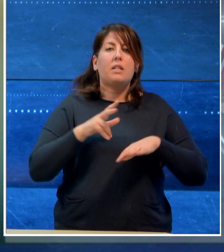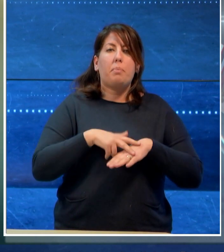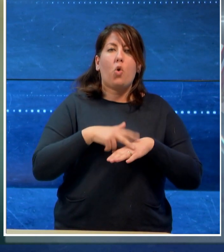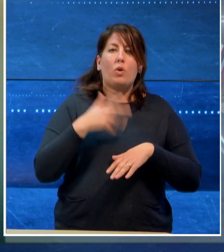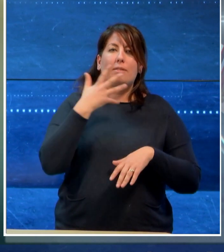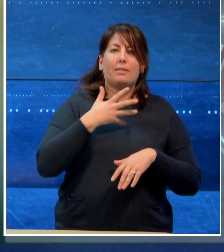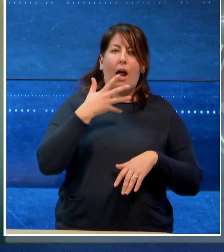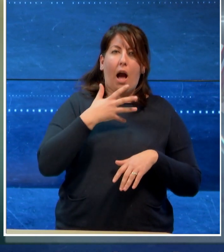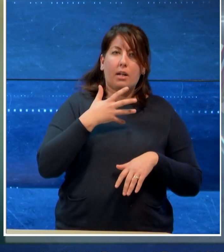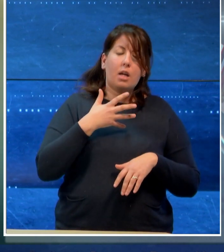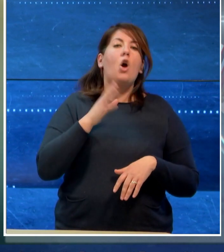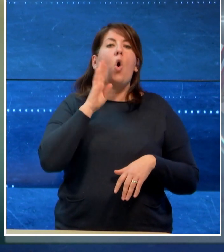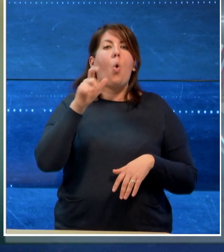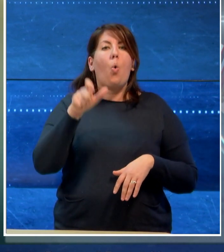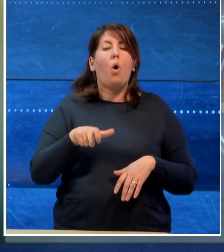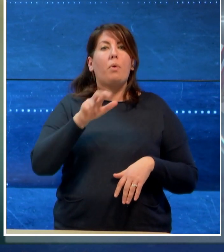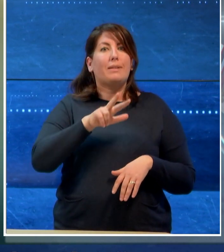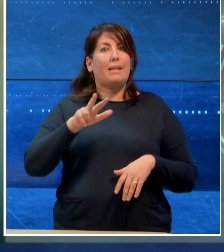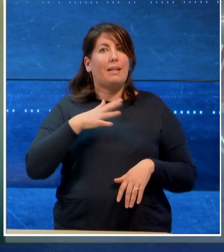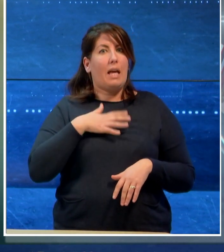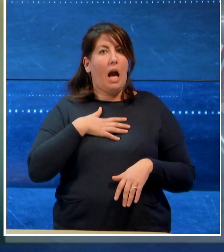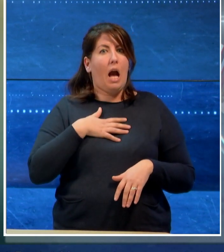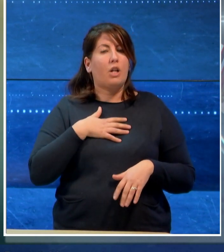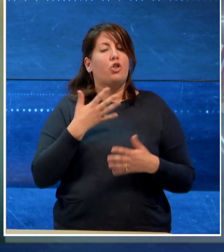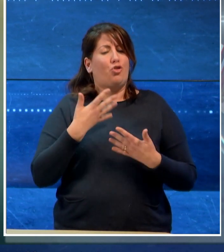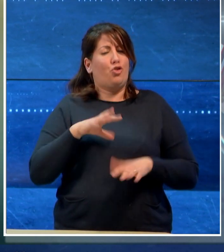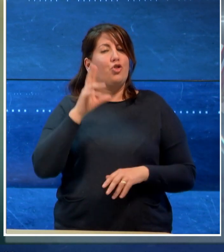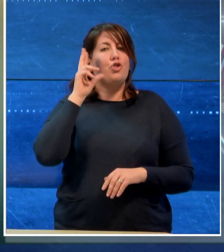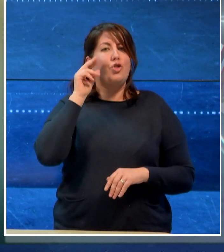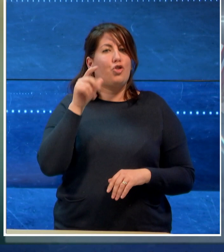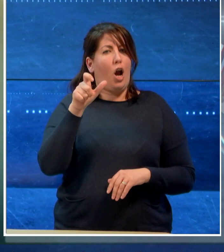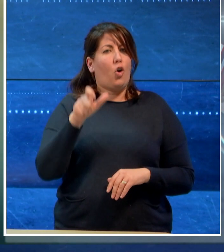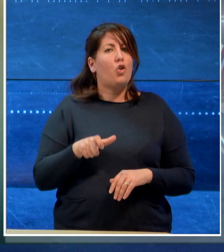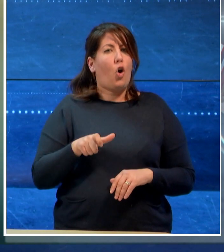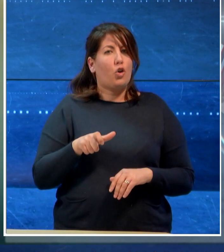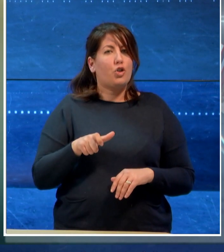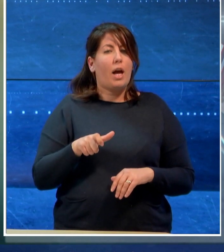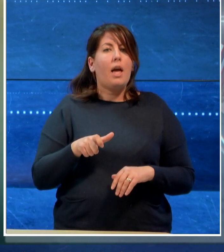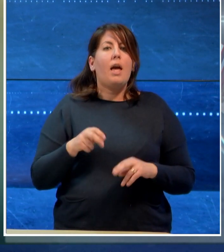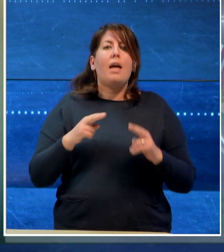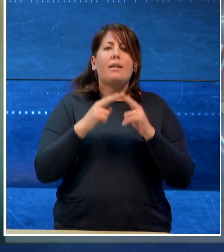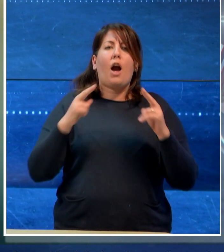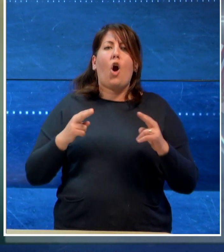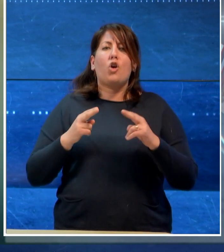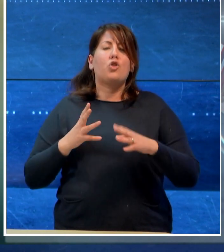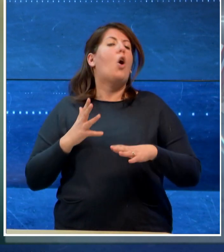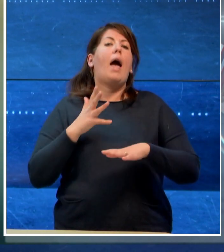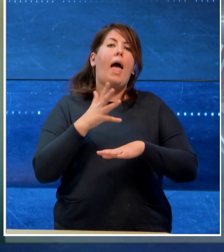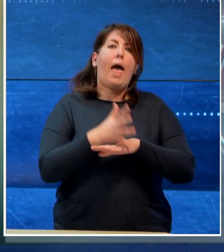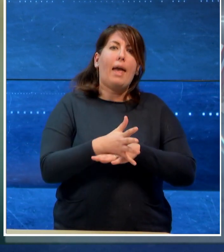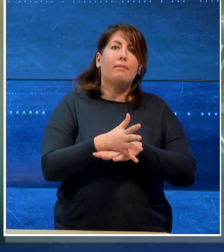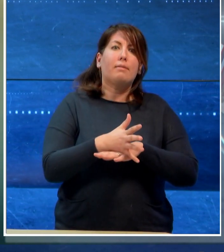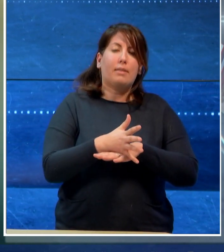il 33enne, che ha precedenti penali, avrebbe fatto eruzione nel negozio di